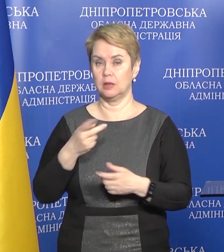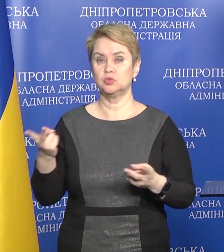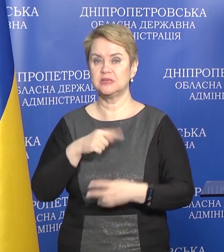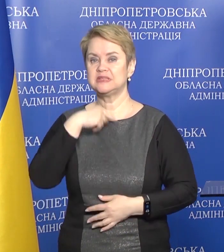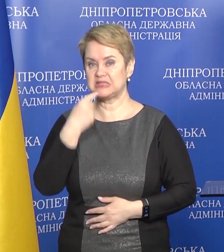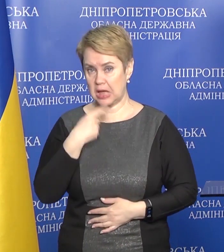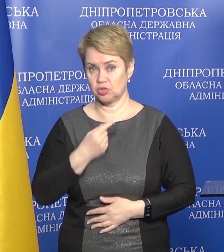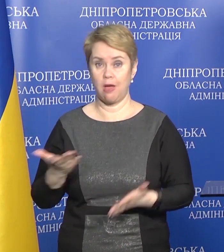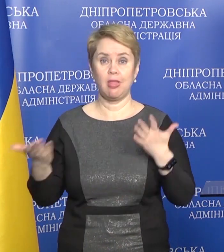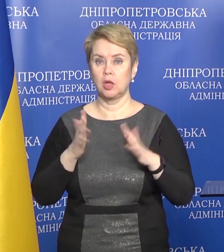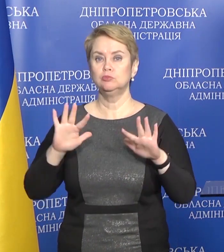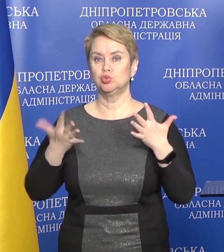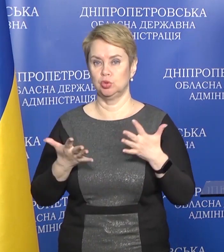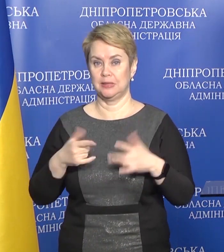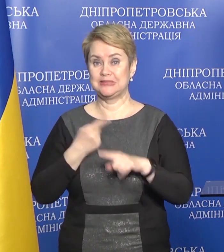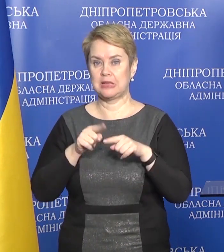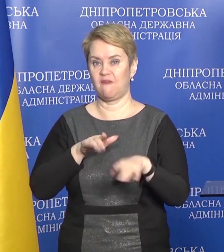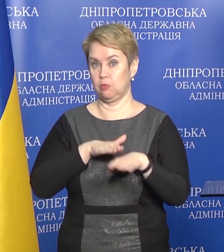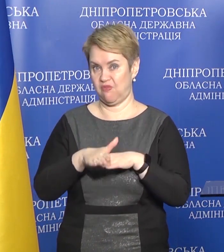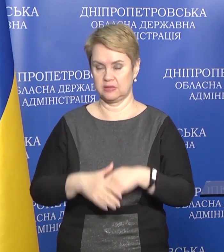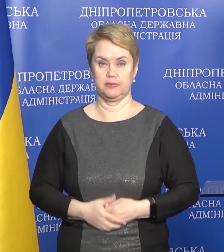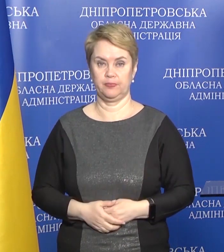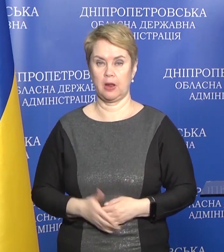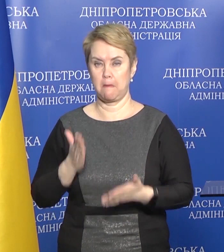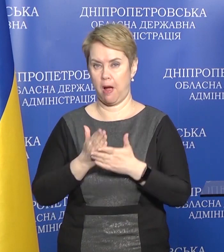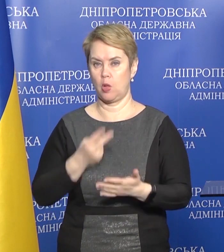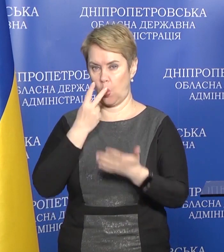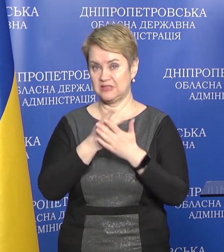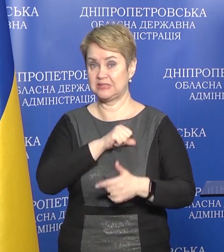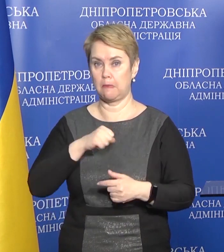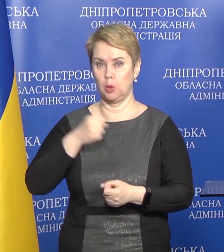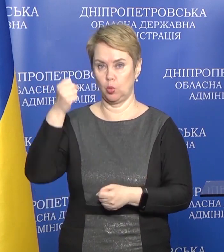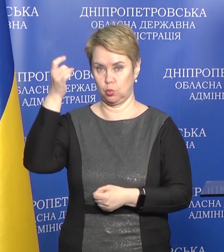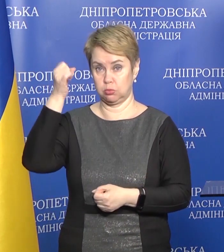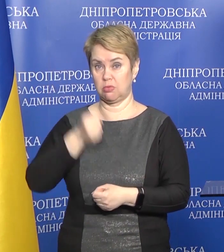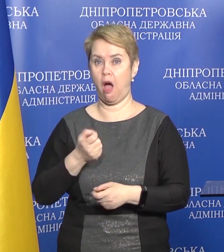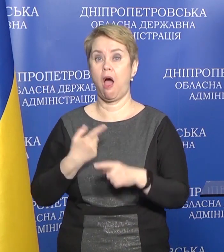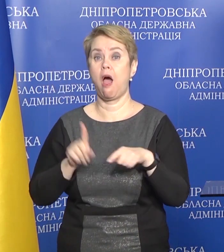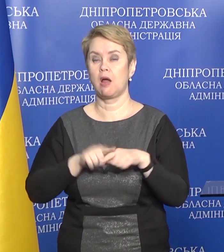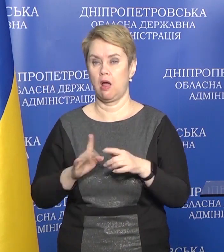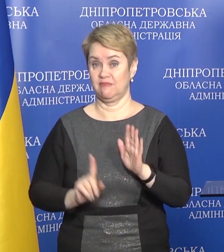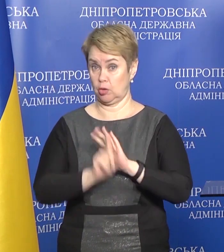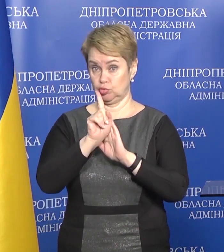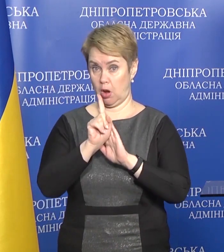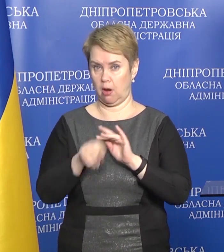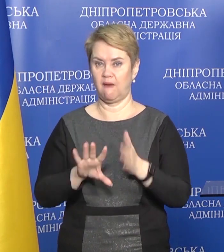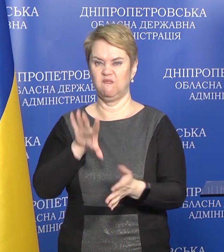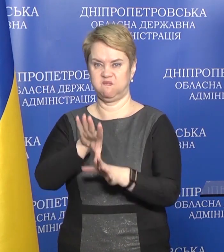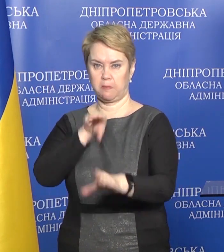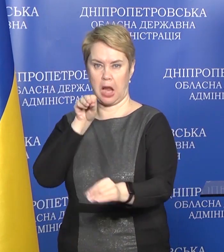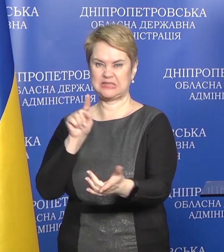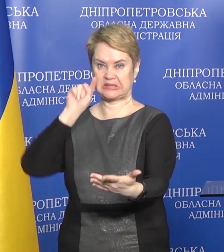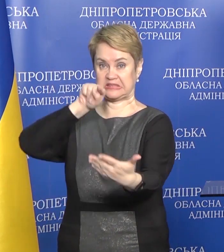зазначити, яким чином це відбувається. Маю на увазі самі удари. Спочатку відбувається вибір цілі,